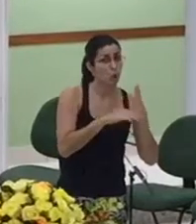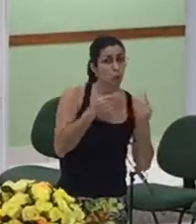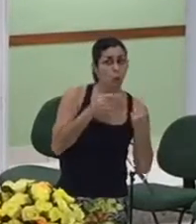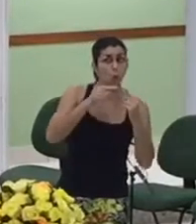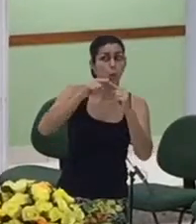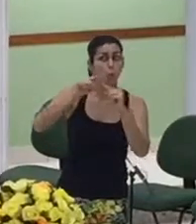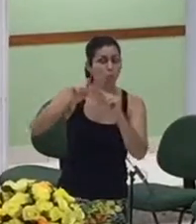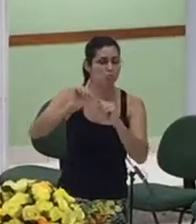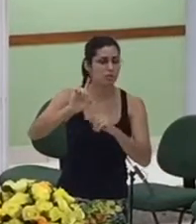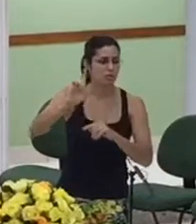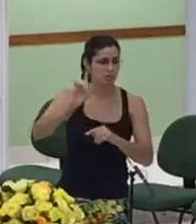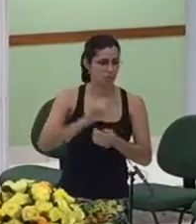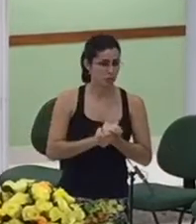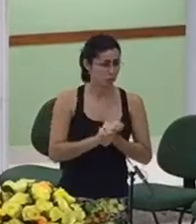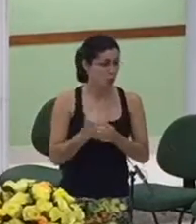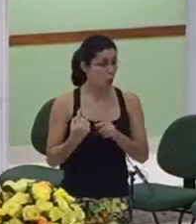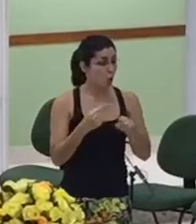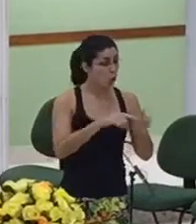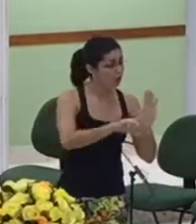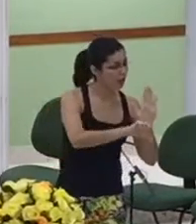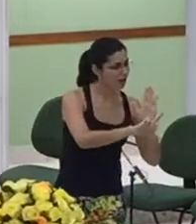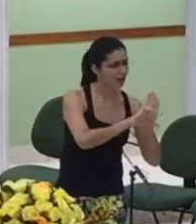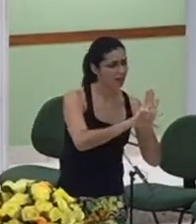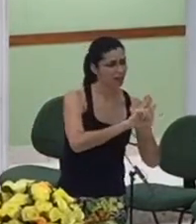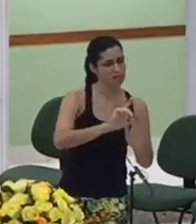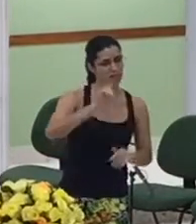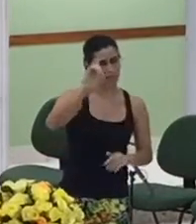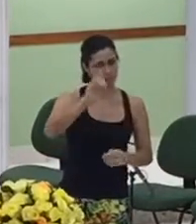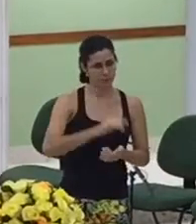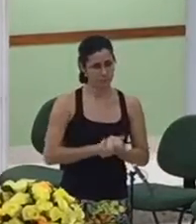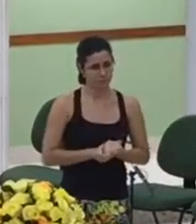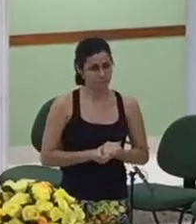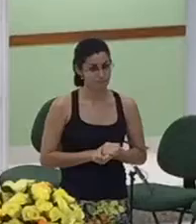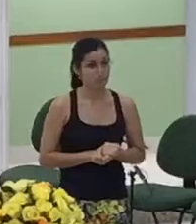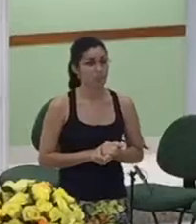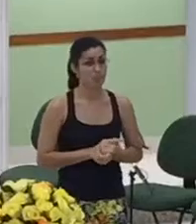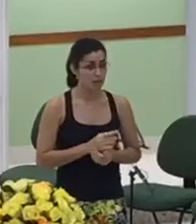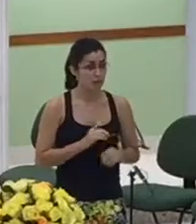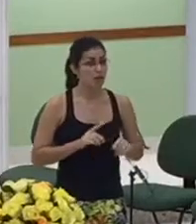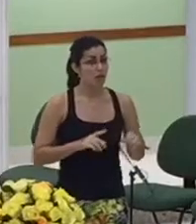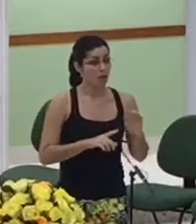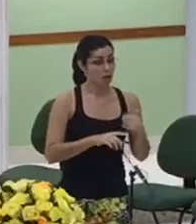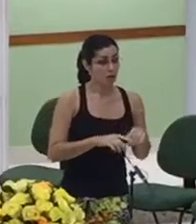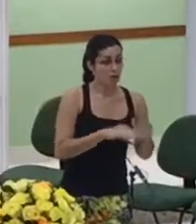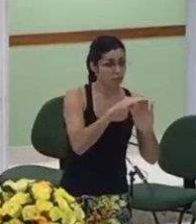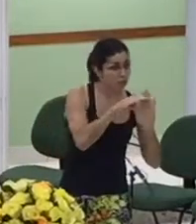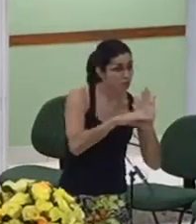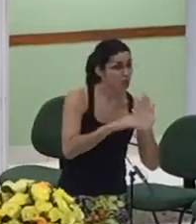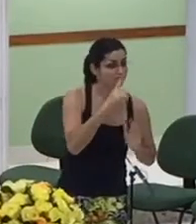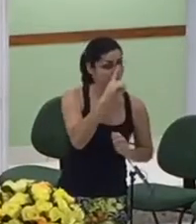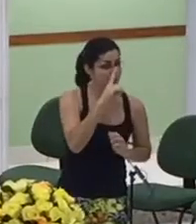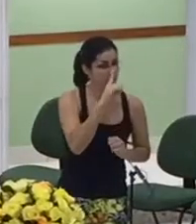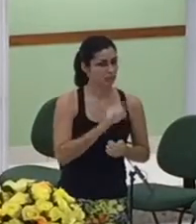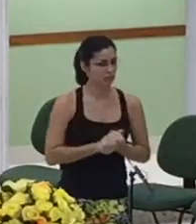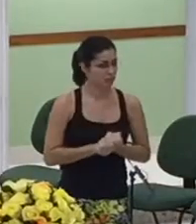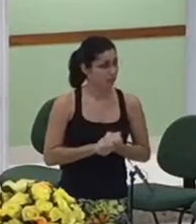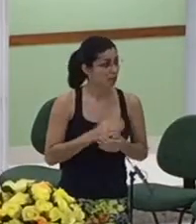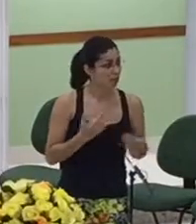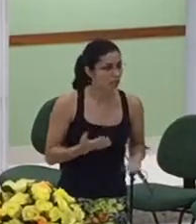poderia custar a sua vida ela se finge ela se finge de prostituta